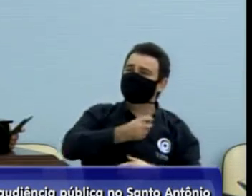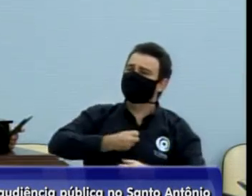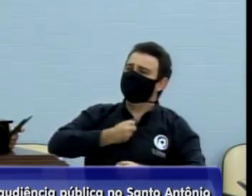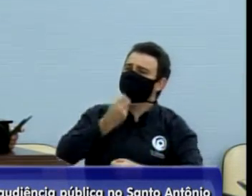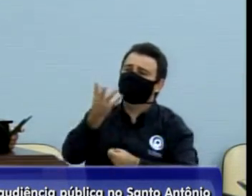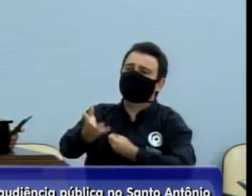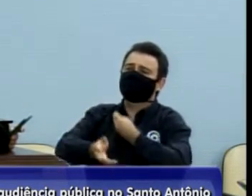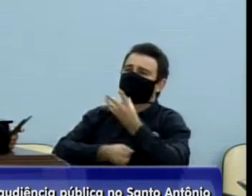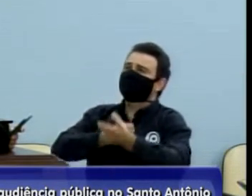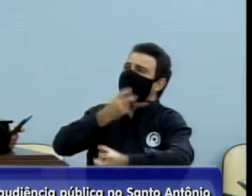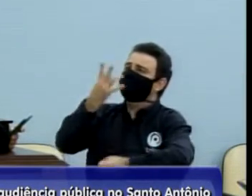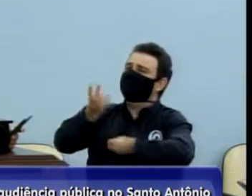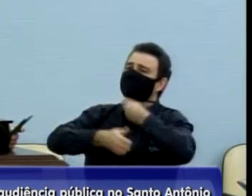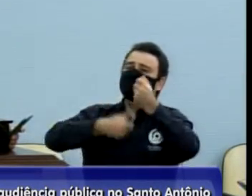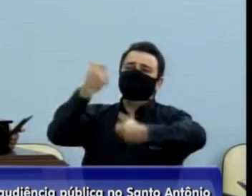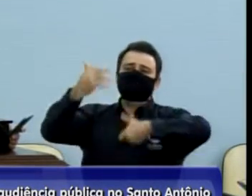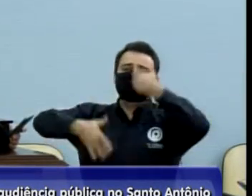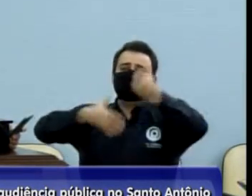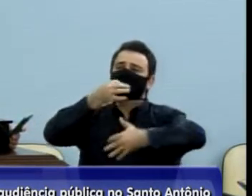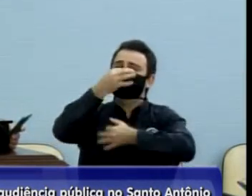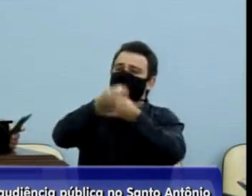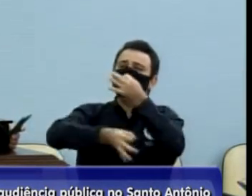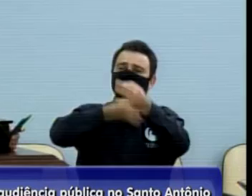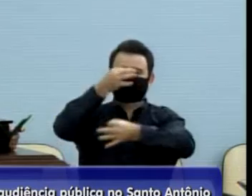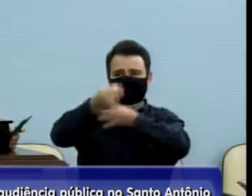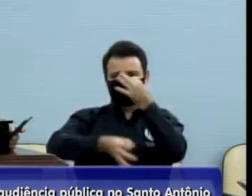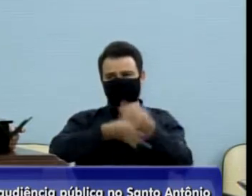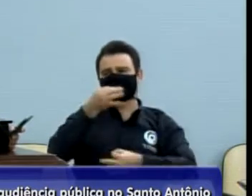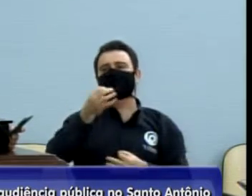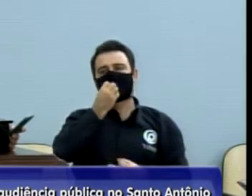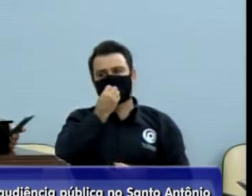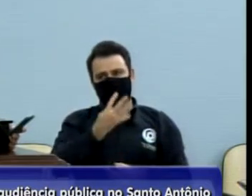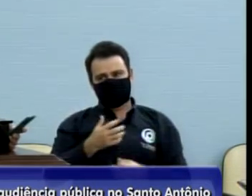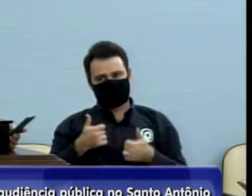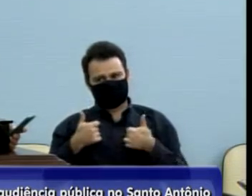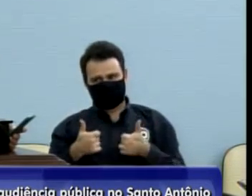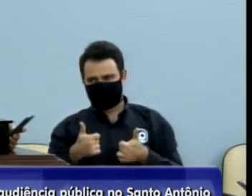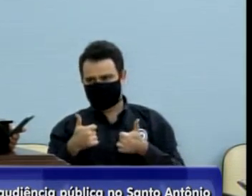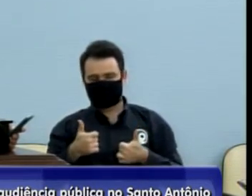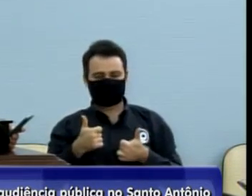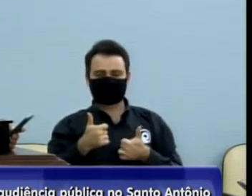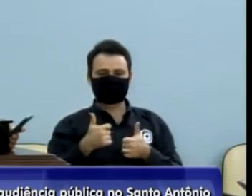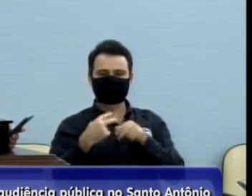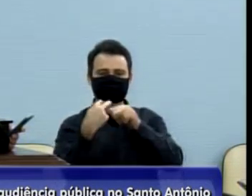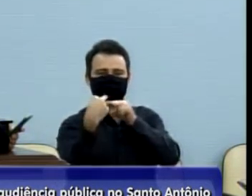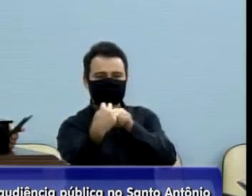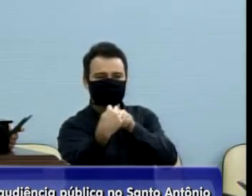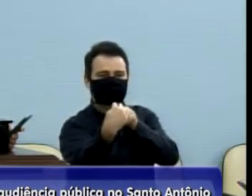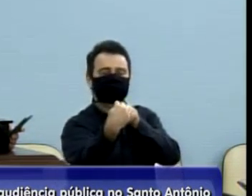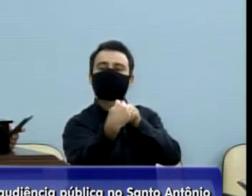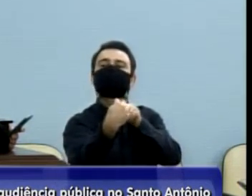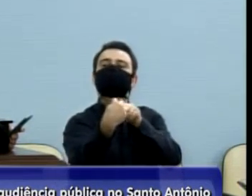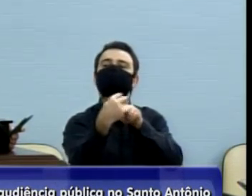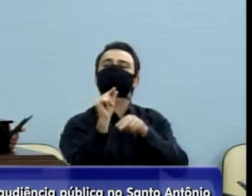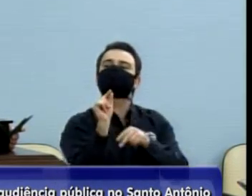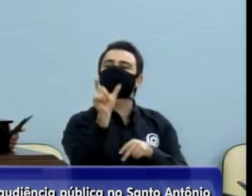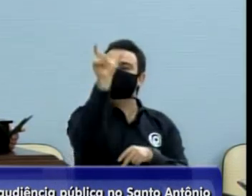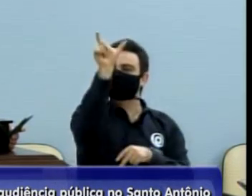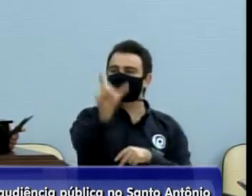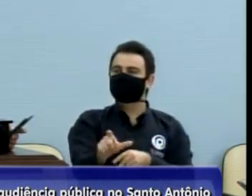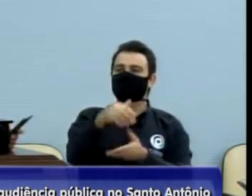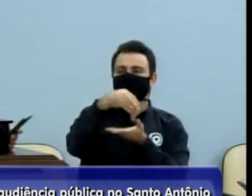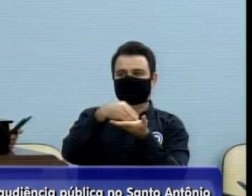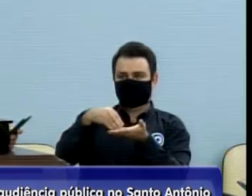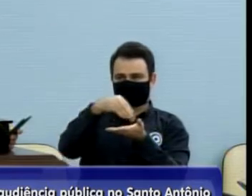comentar ali também, como disse o vereador João Paulo, tete a tete com o secretário de Trânsito, a quem eu